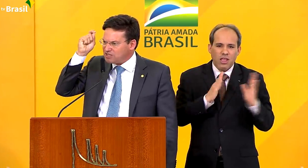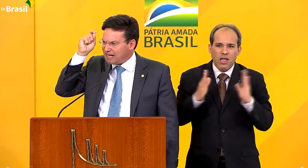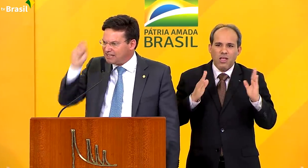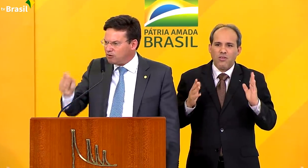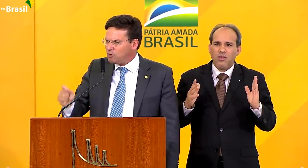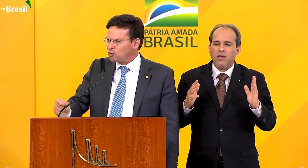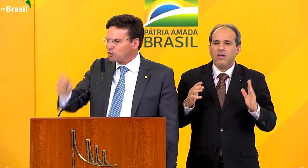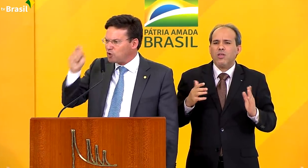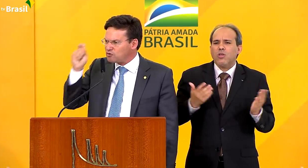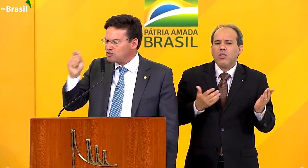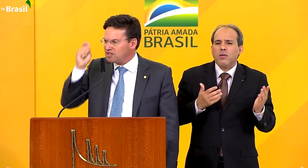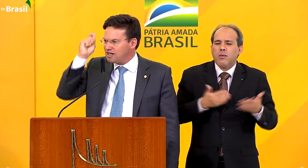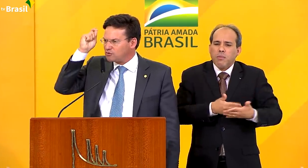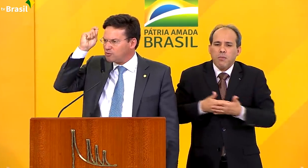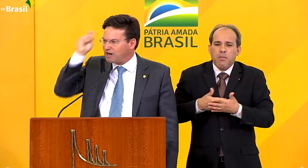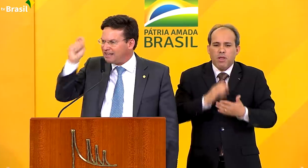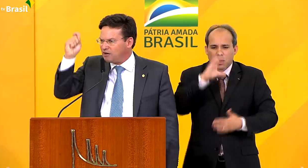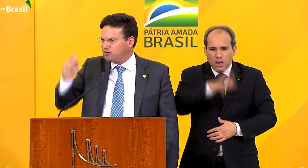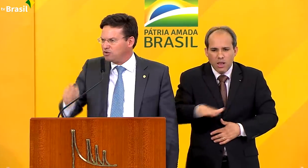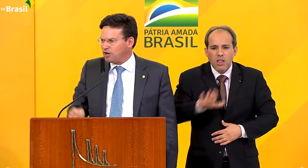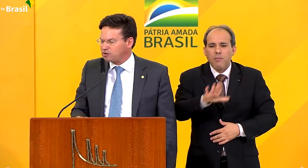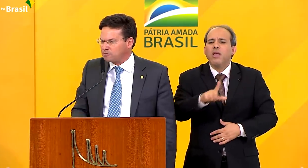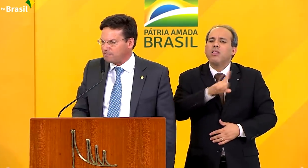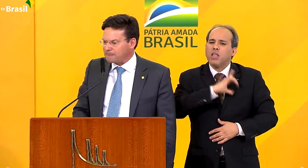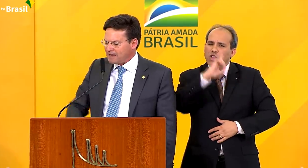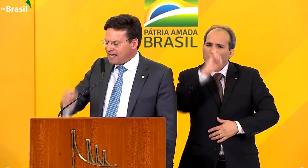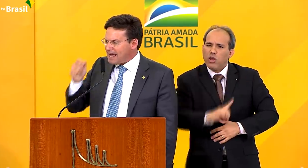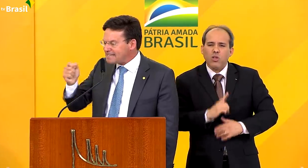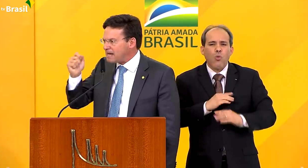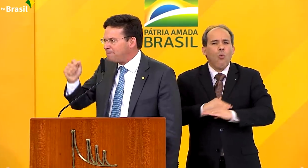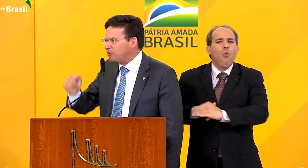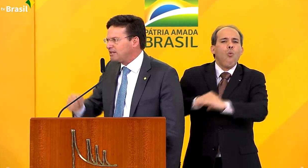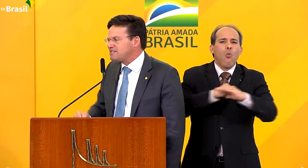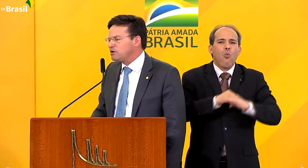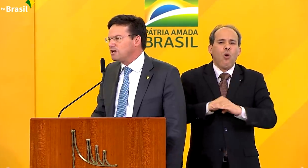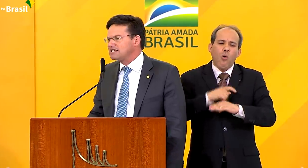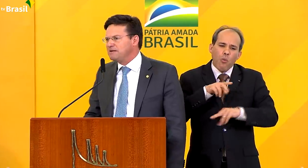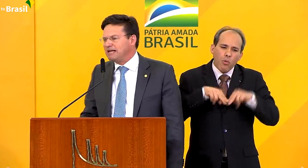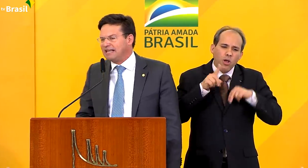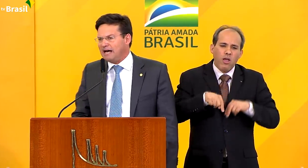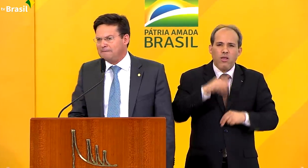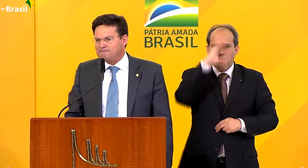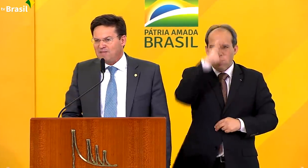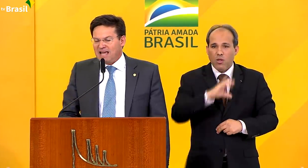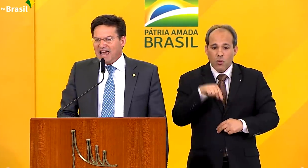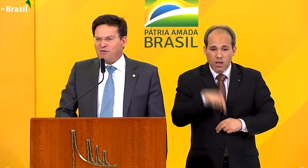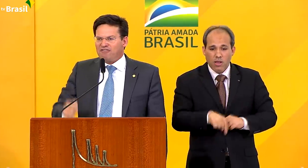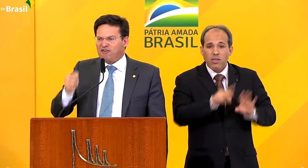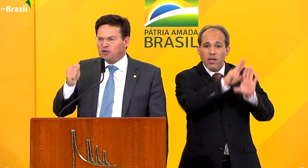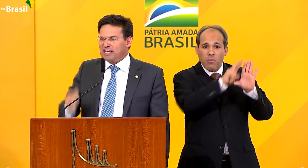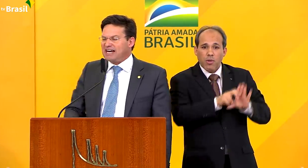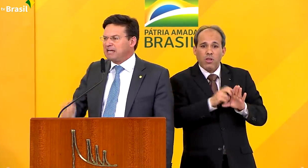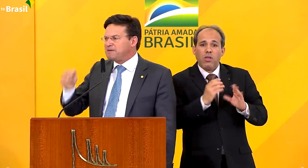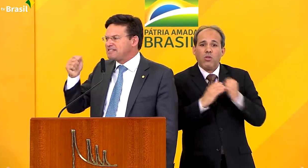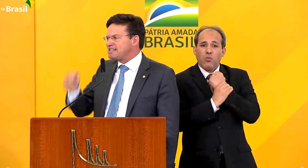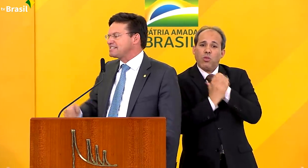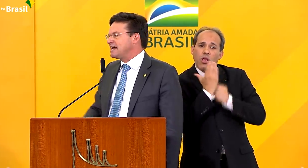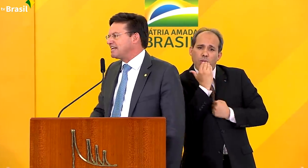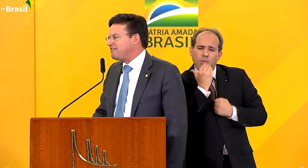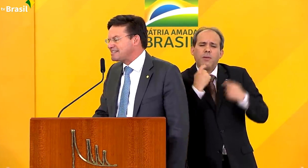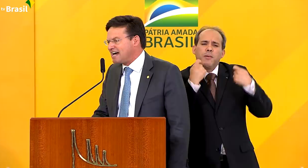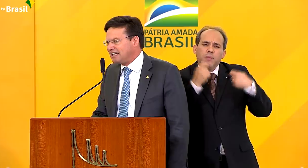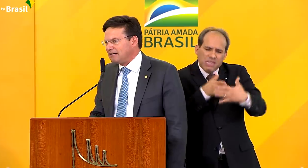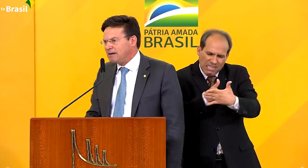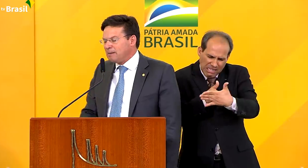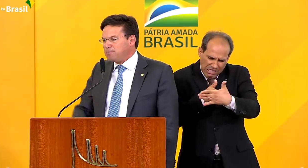mas que é um cidadão com todos os direitos, como cada um de nós. Essa pauta da segurança alimentar é uma fronteira que precisa